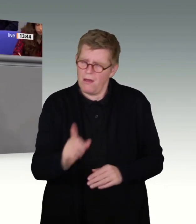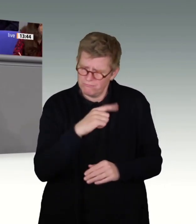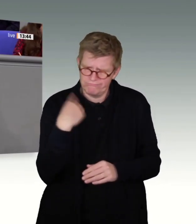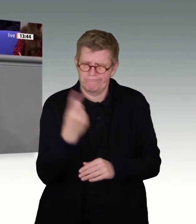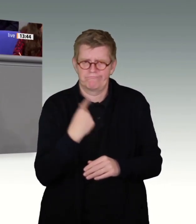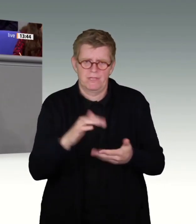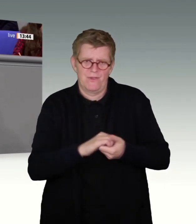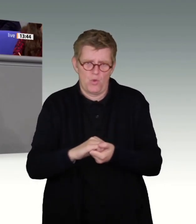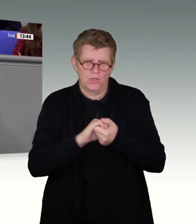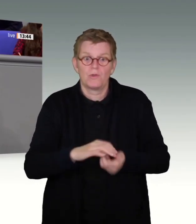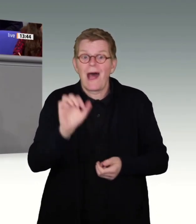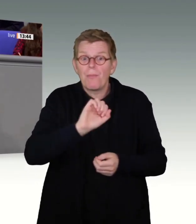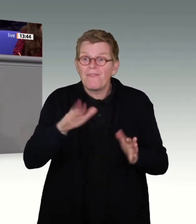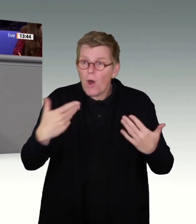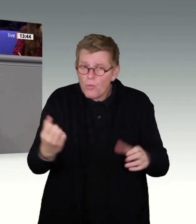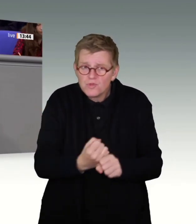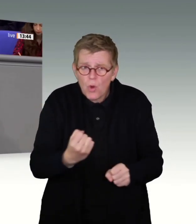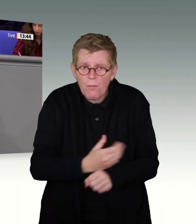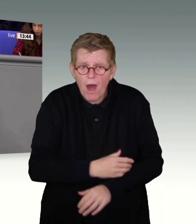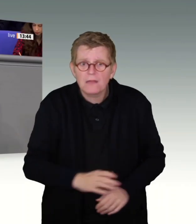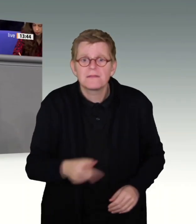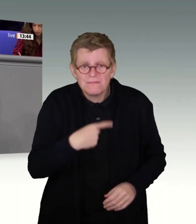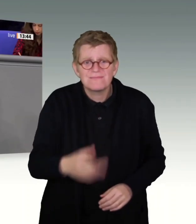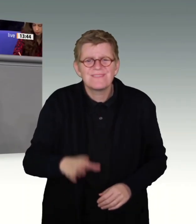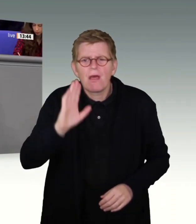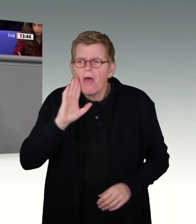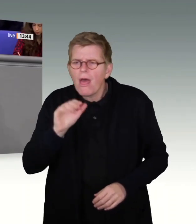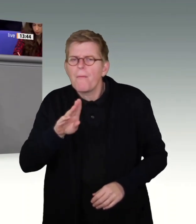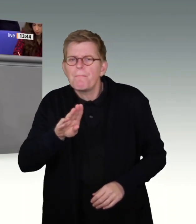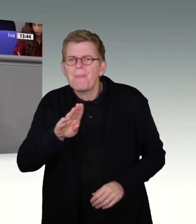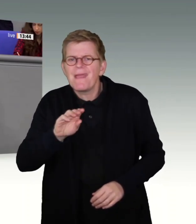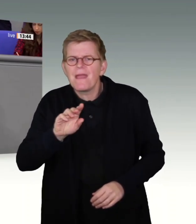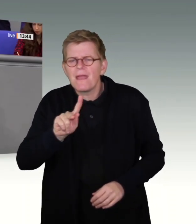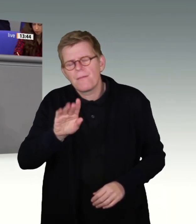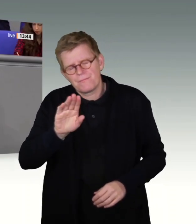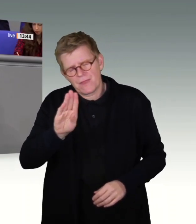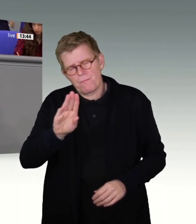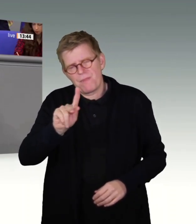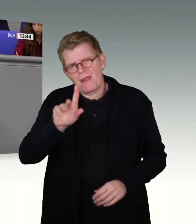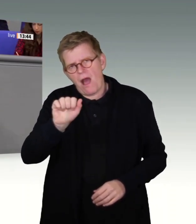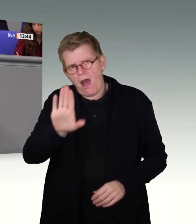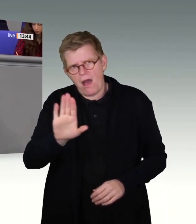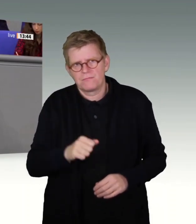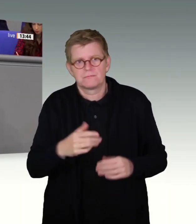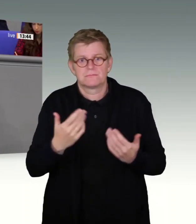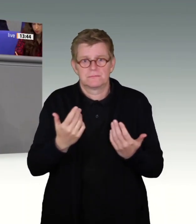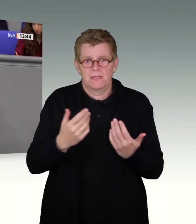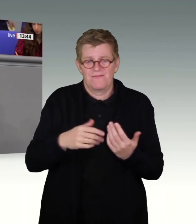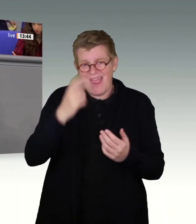warum hat sie das gemacht? Sie hört auf die Experten vom BKA, auf die Landeskriminalämter, auf die